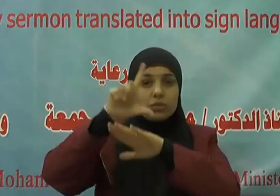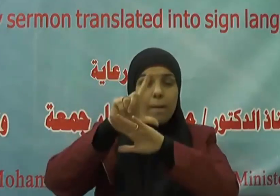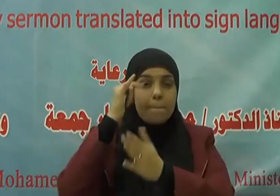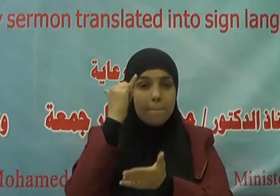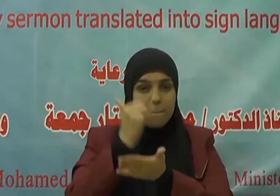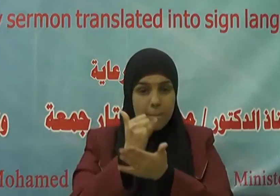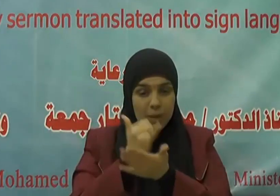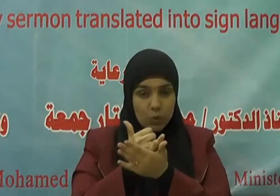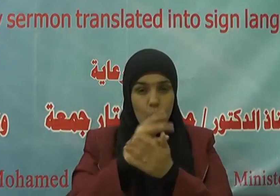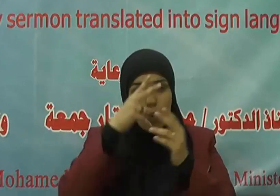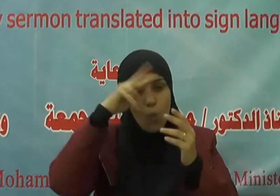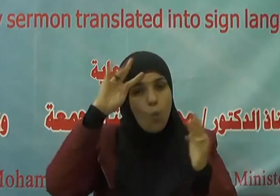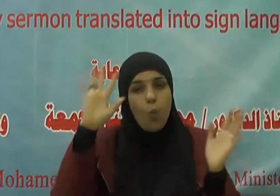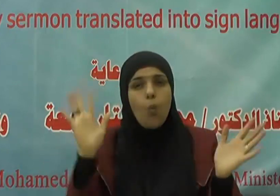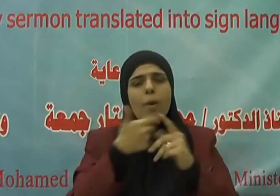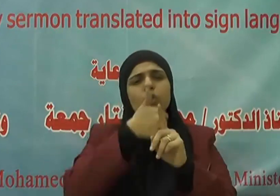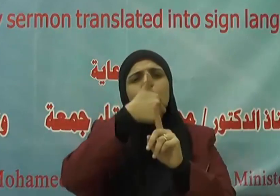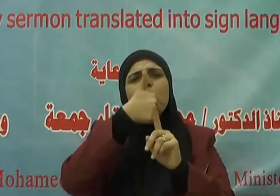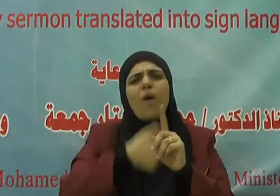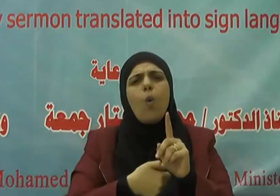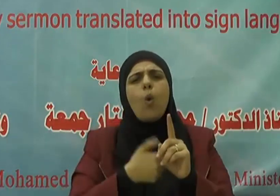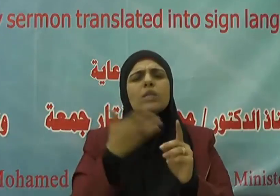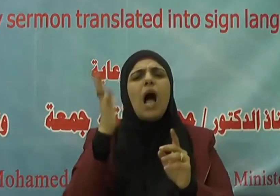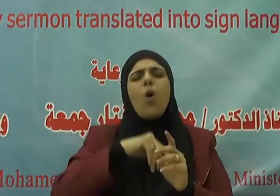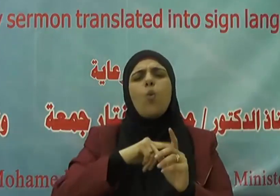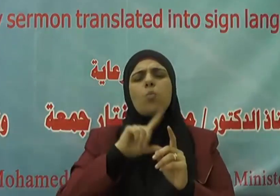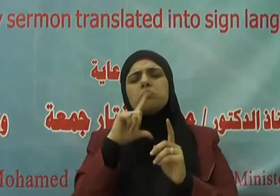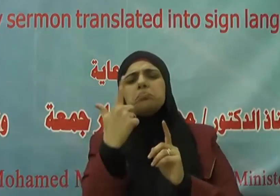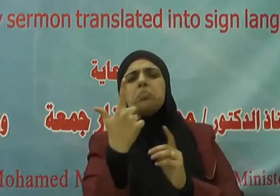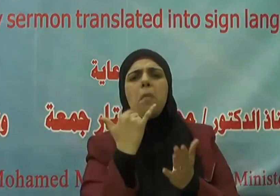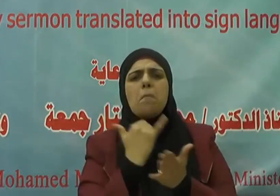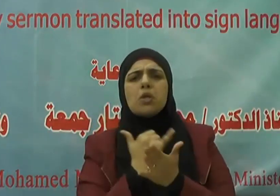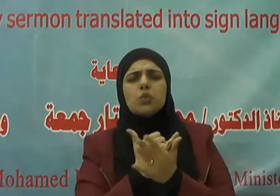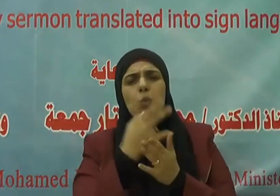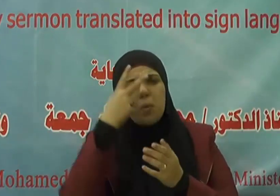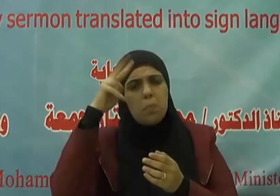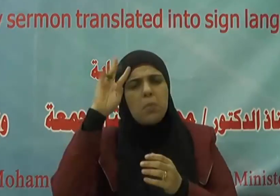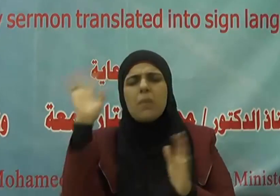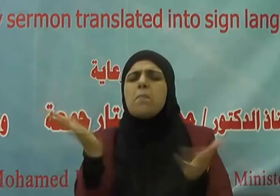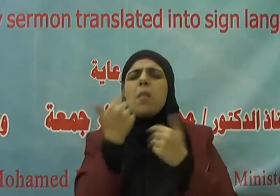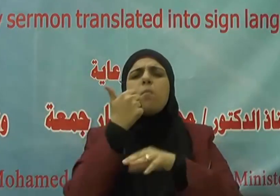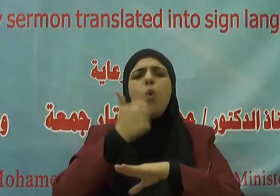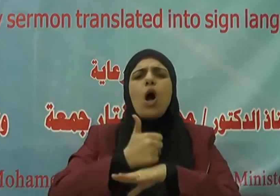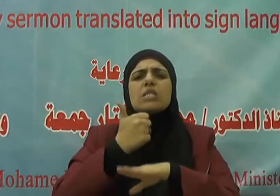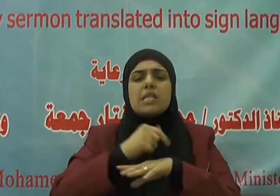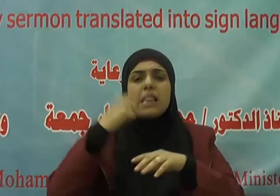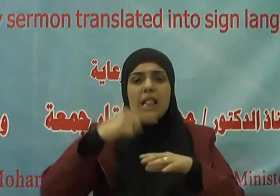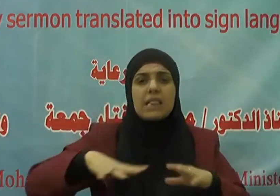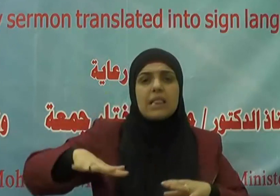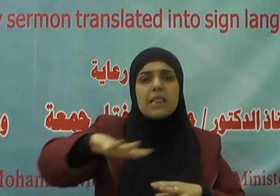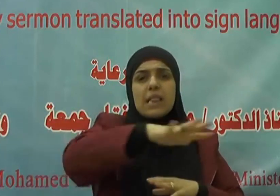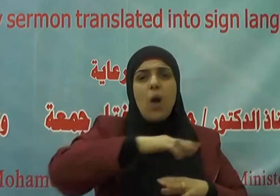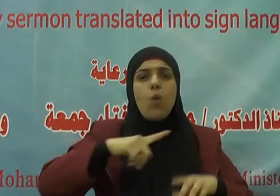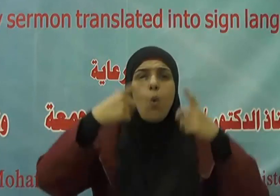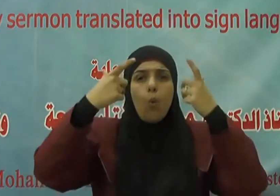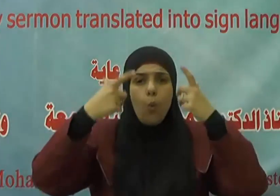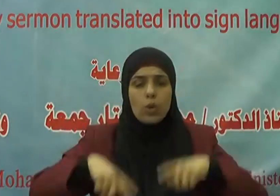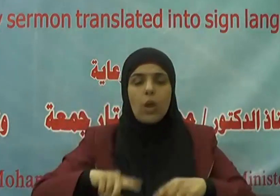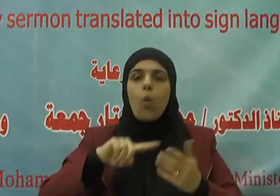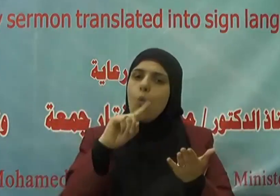ومن يفوضه أو ينوب عنه من مؤسسات الدولة الوطنية